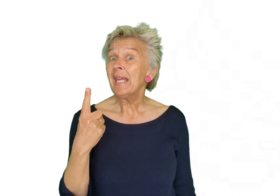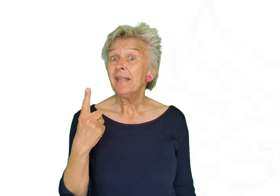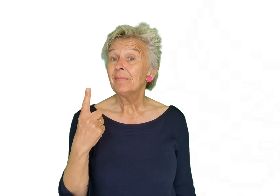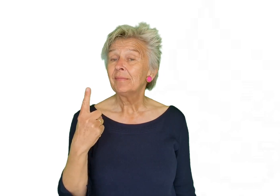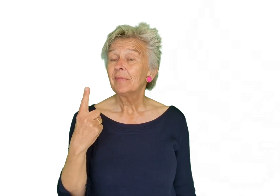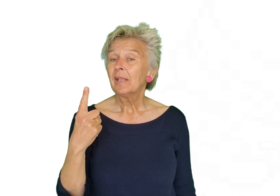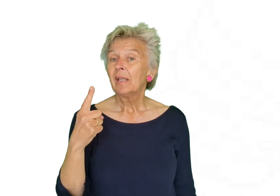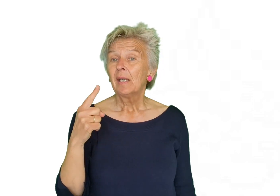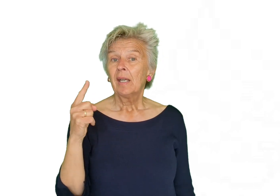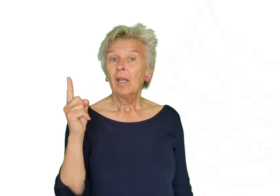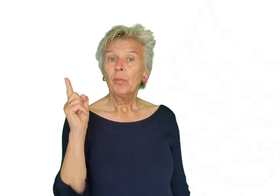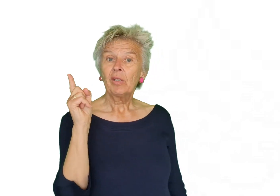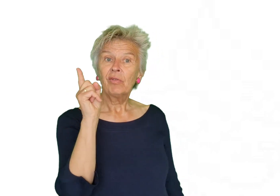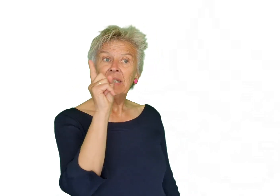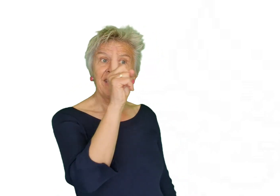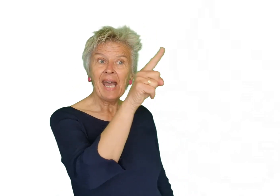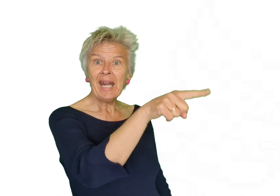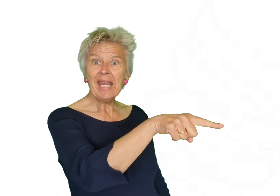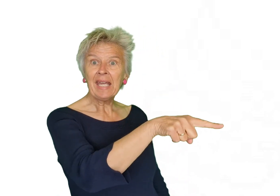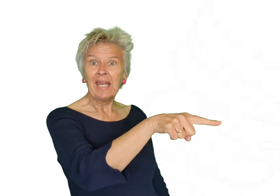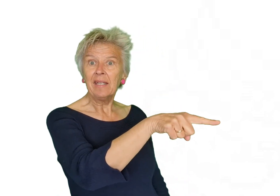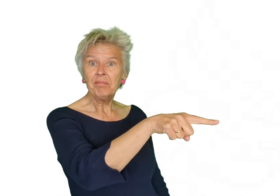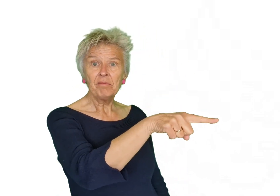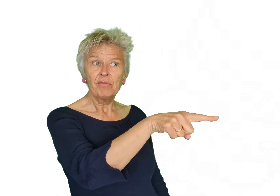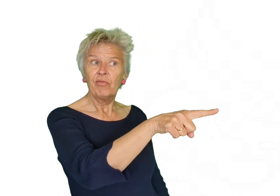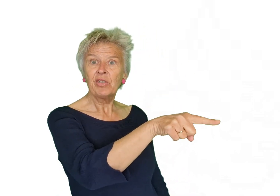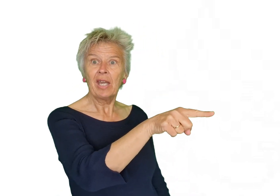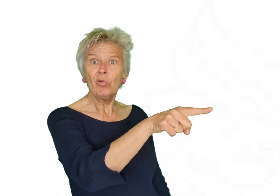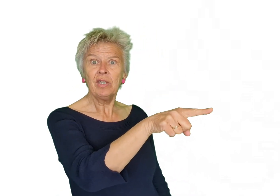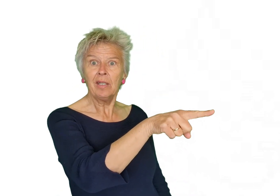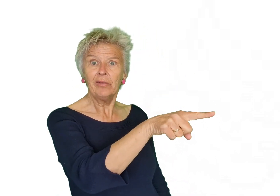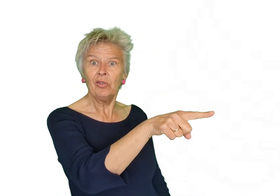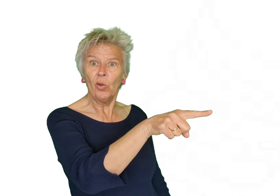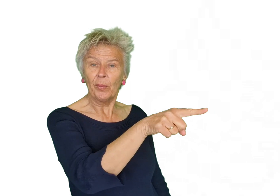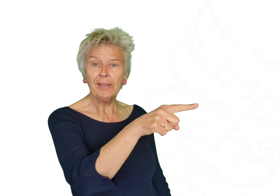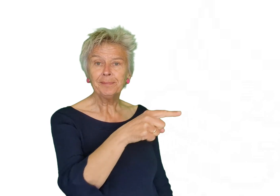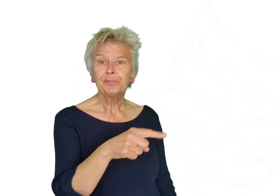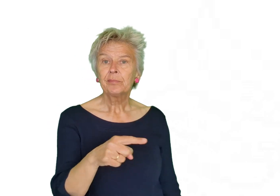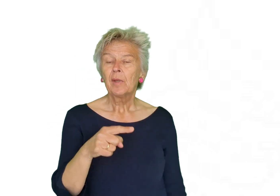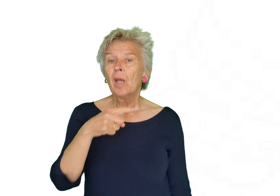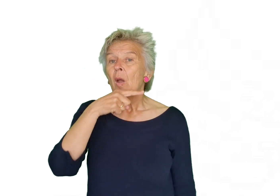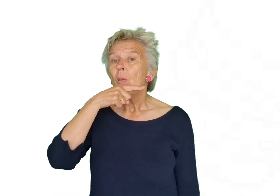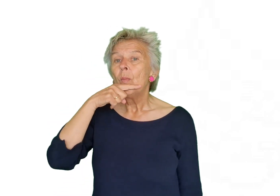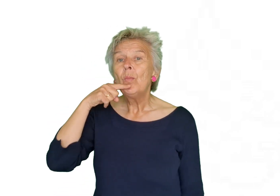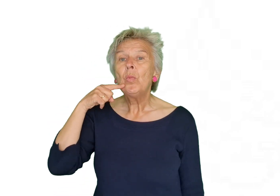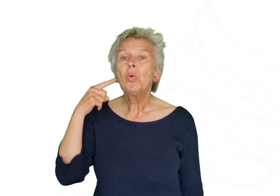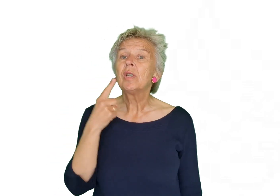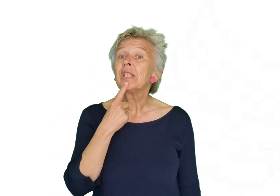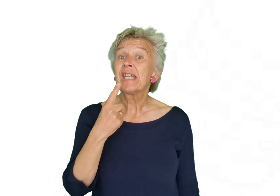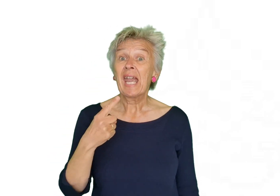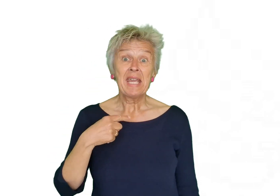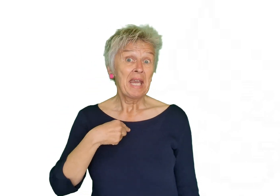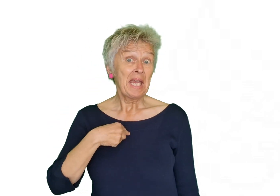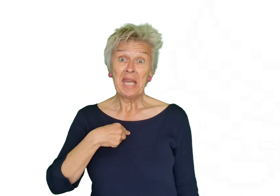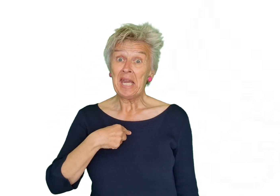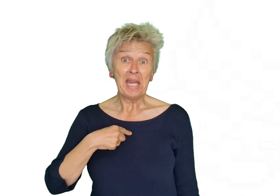en omdat we daarheen gingen wil zij ook die kant niet op he moeder zei ik